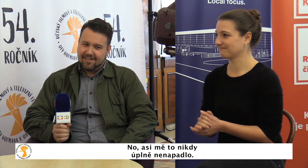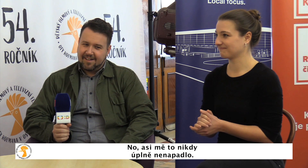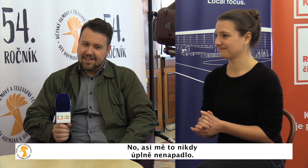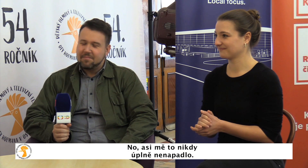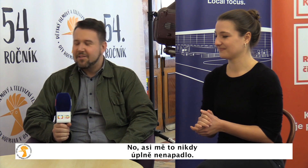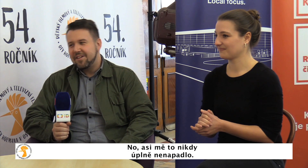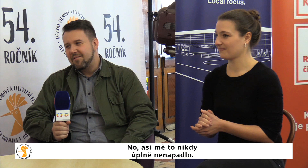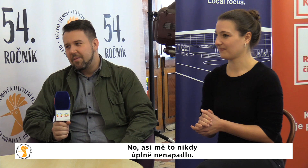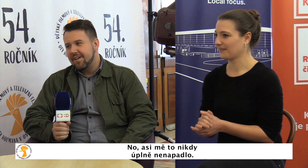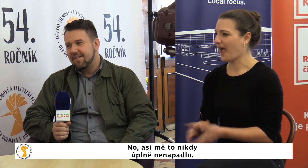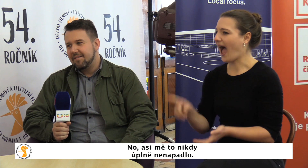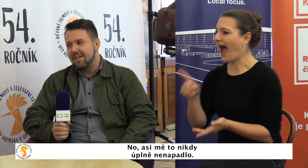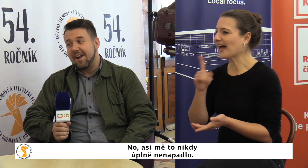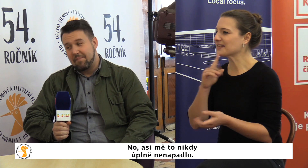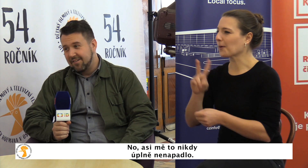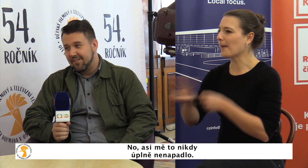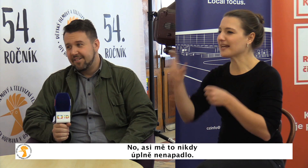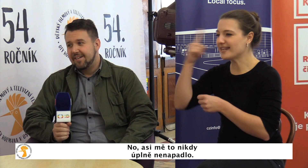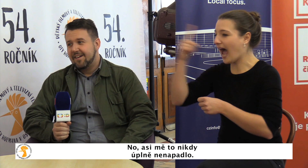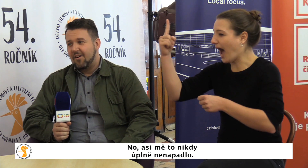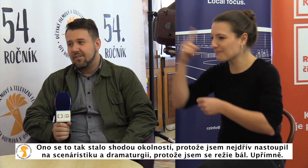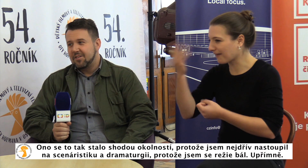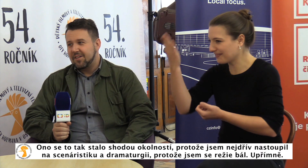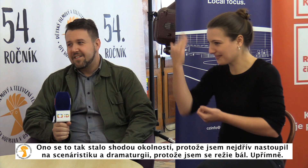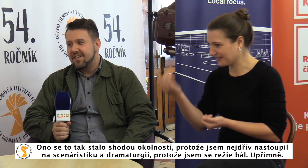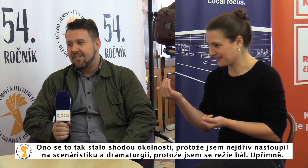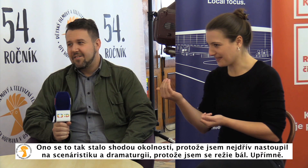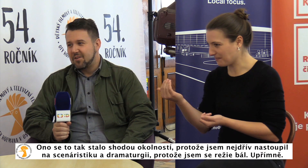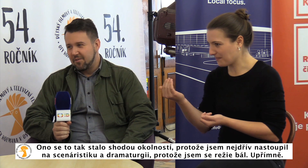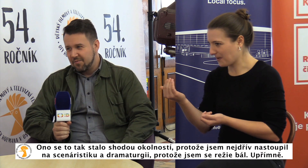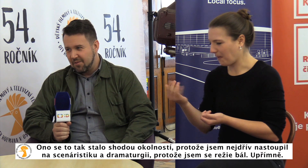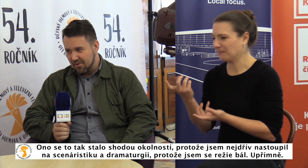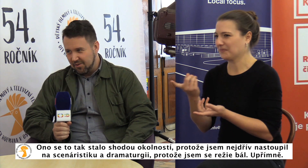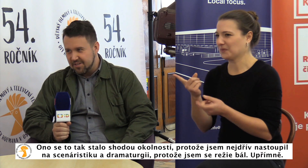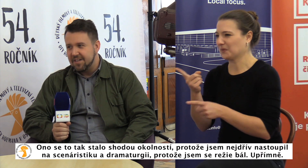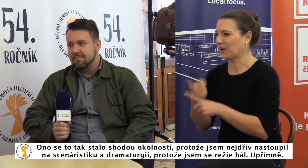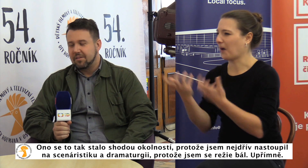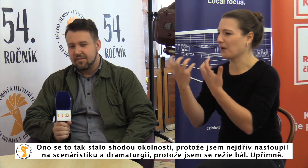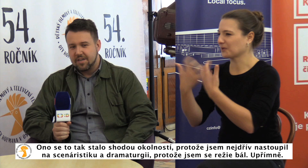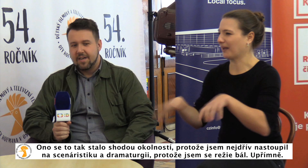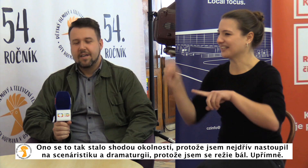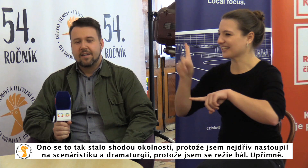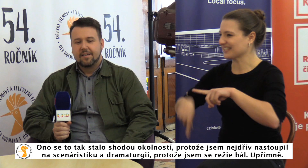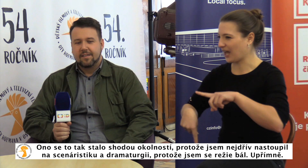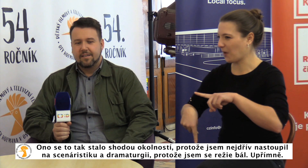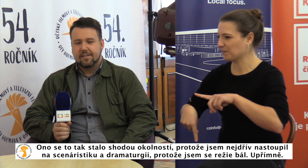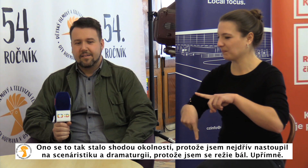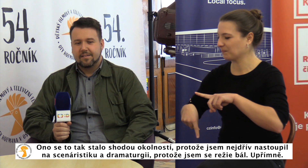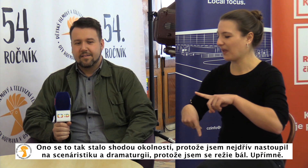No, asi mě to nikdy úplně nenapadlo. Ono se to tak stalo s chodou okolností, protože